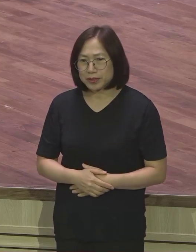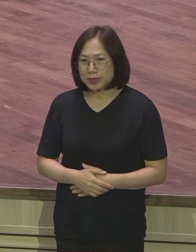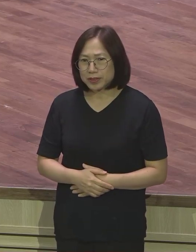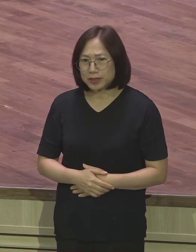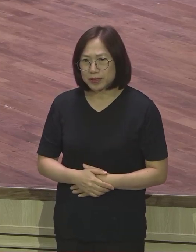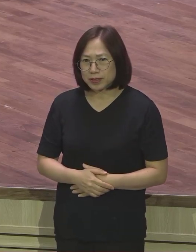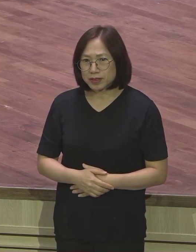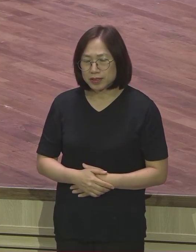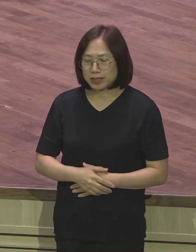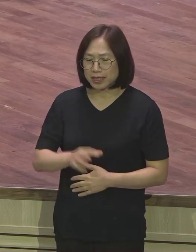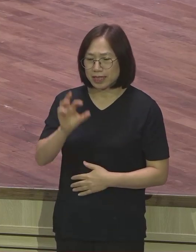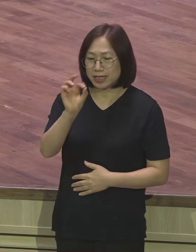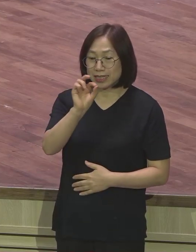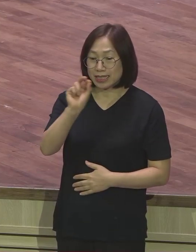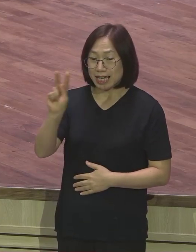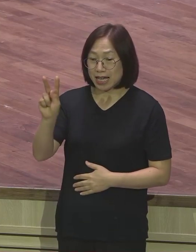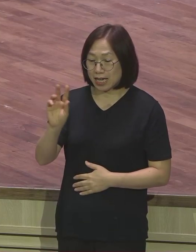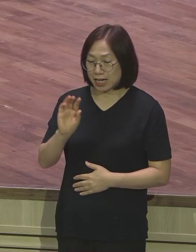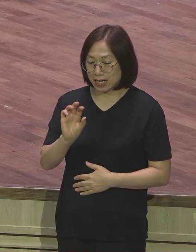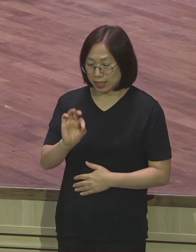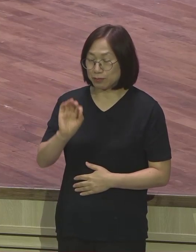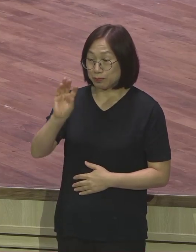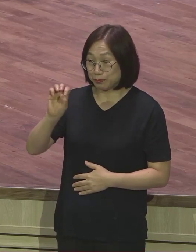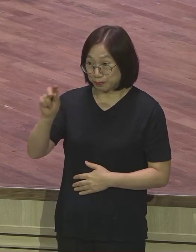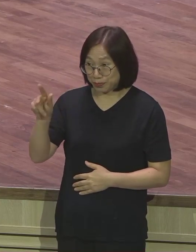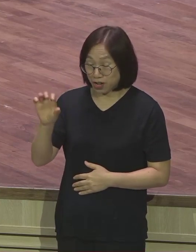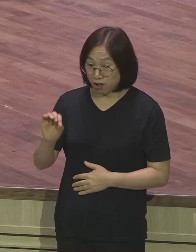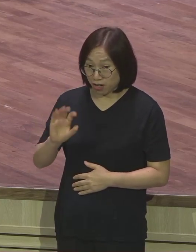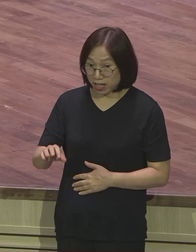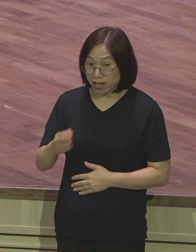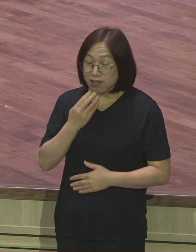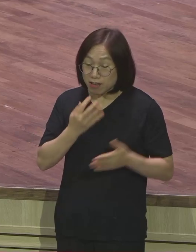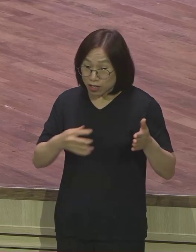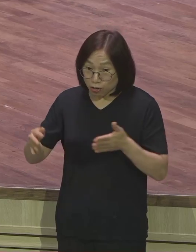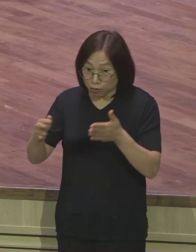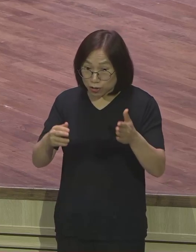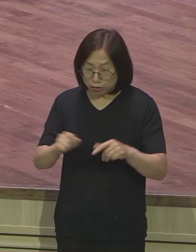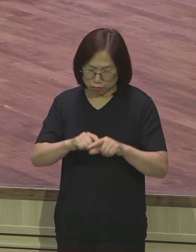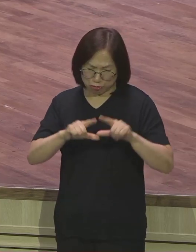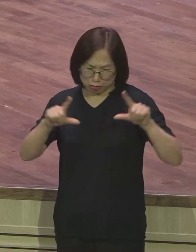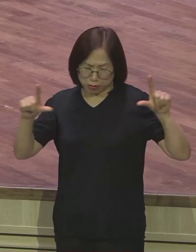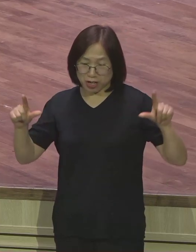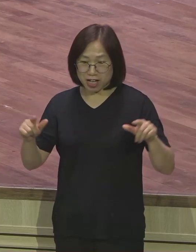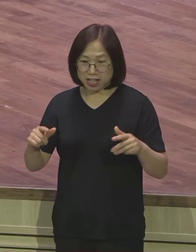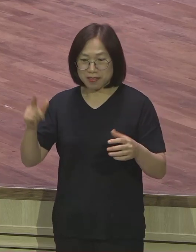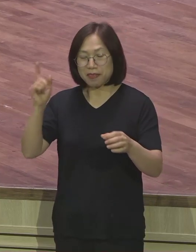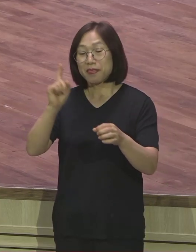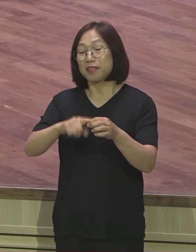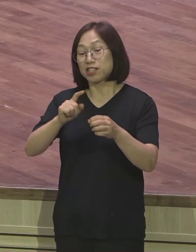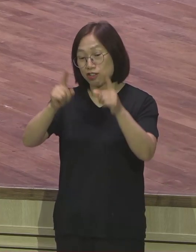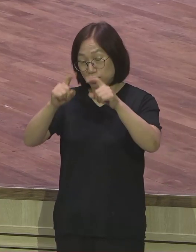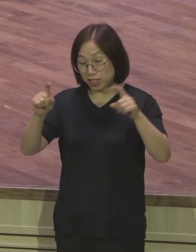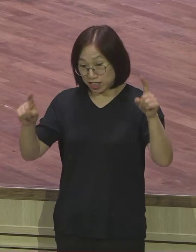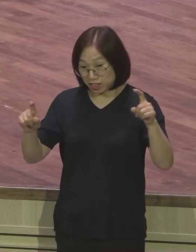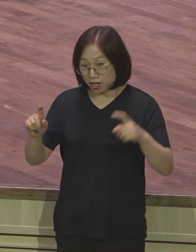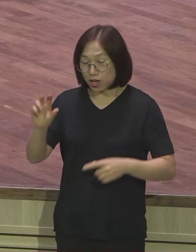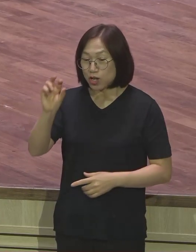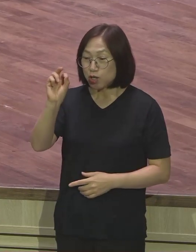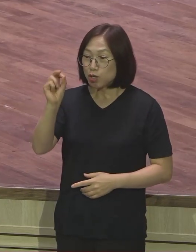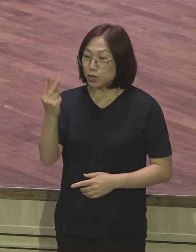양평에 가보면 경기도를 대표하는 아주 유명한 절이 하나 있습니다. 용문서라고 합니다. 제가 아주 몇